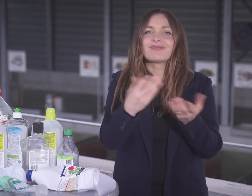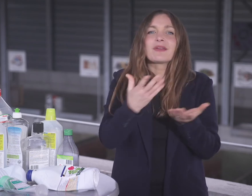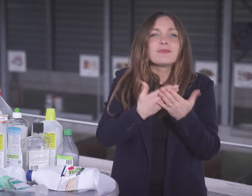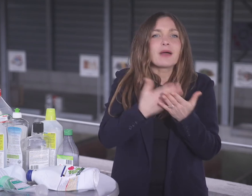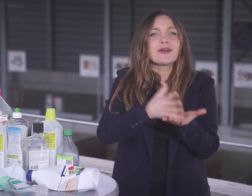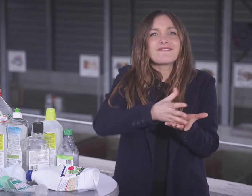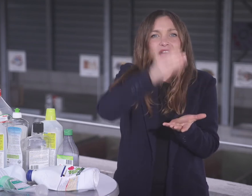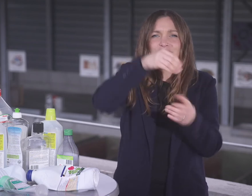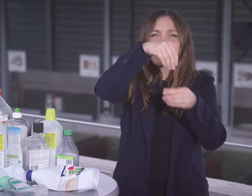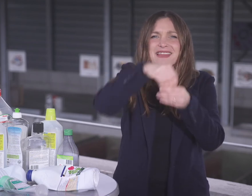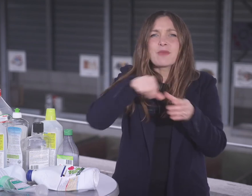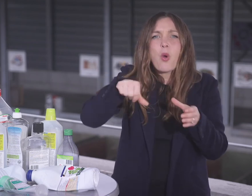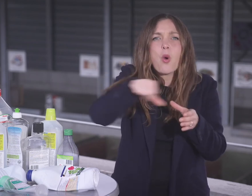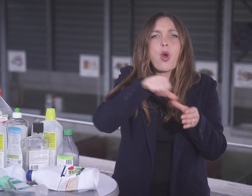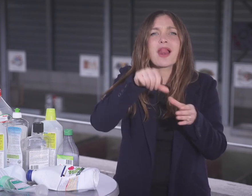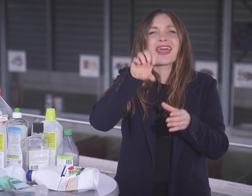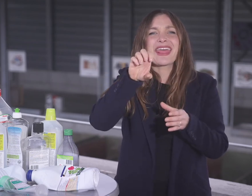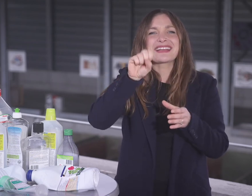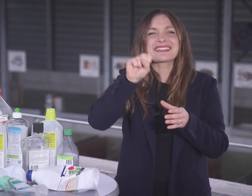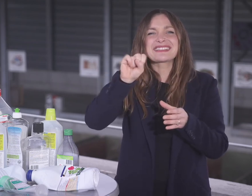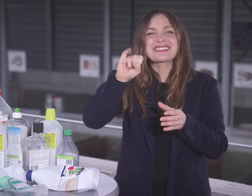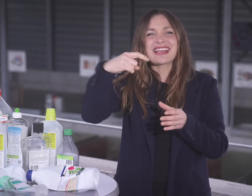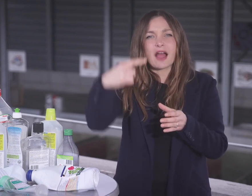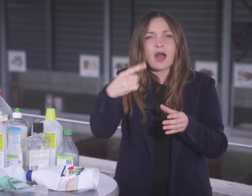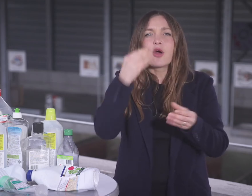Was darf da entsorgt werden? Was